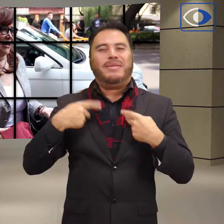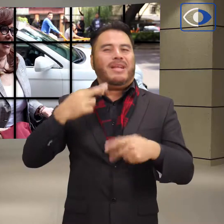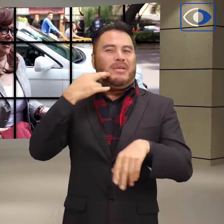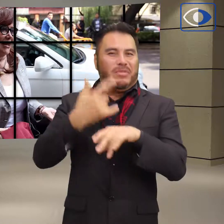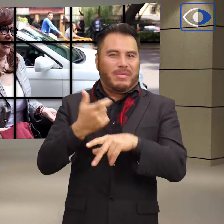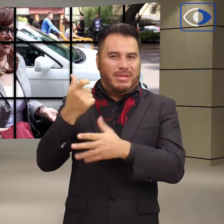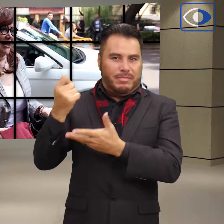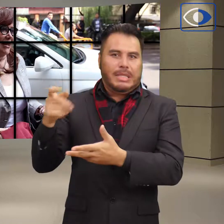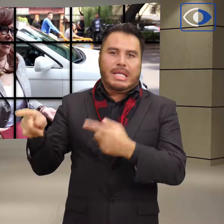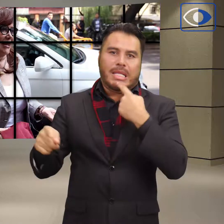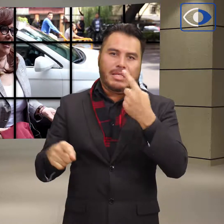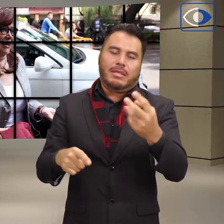manejo de los recursos.